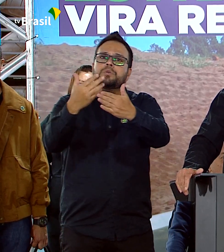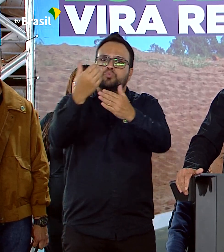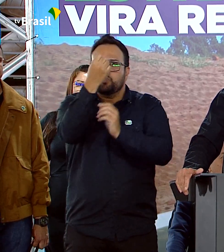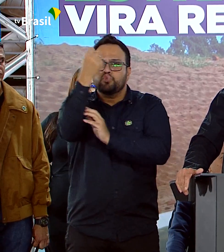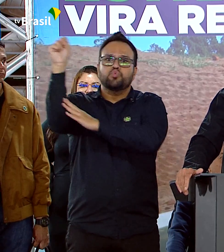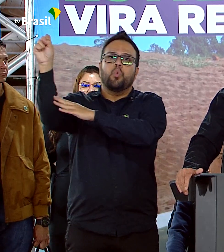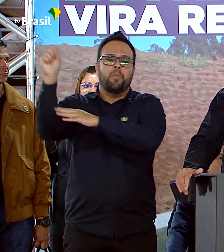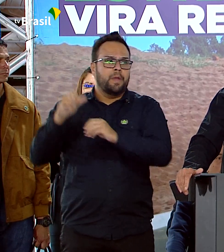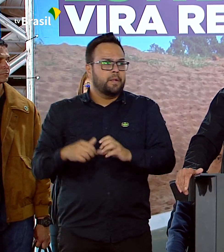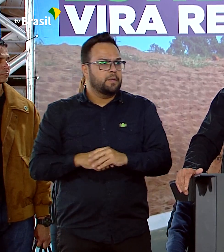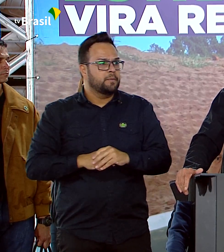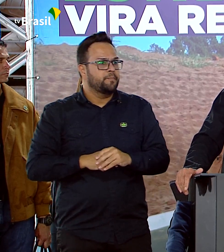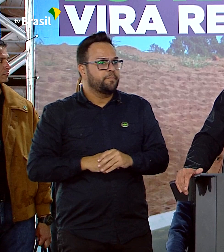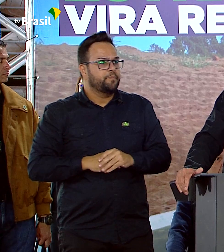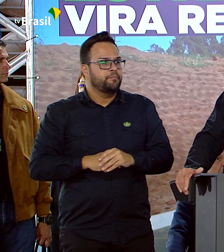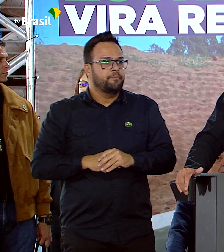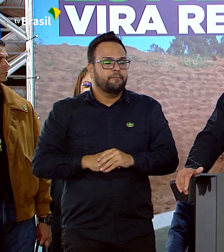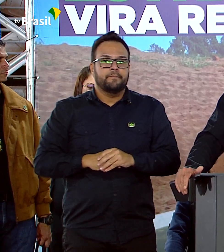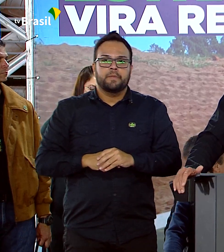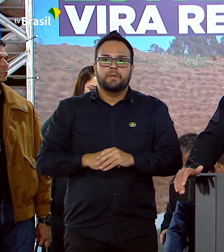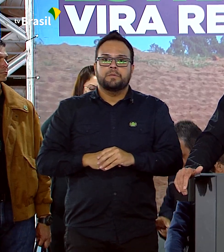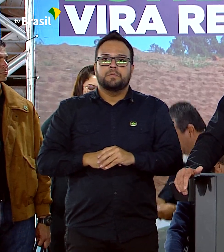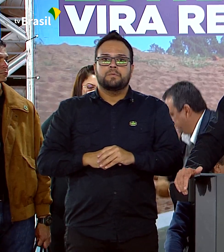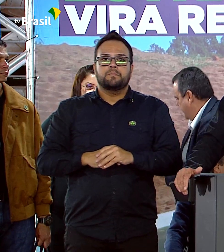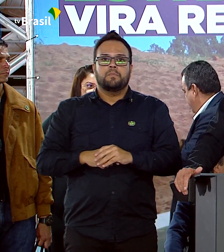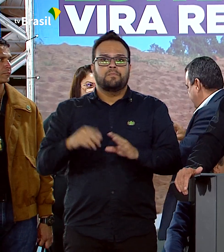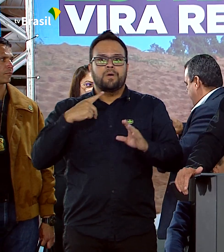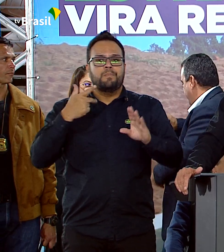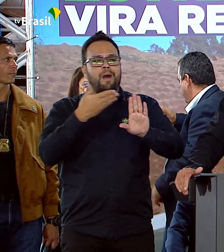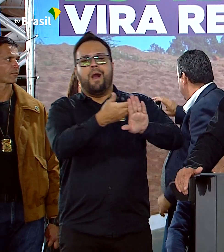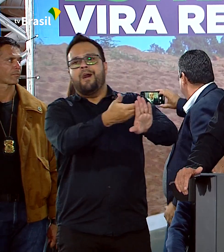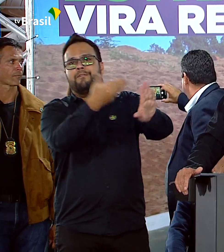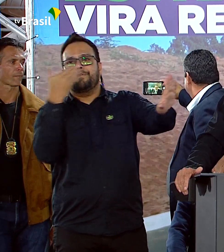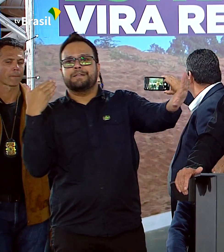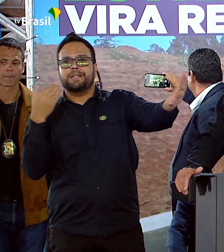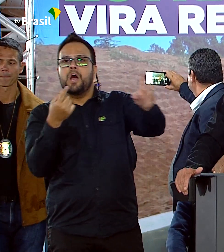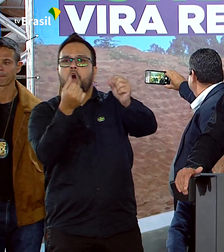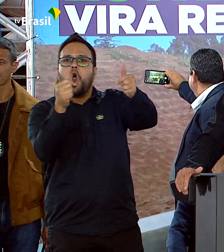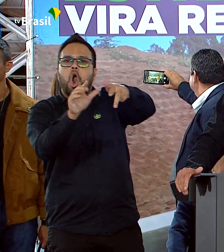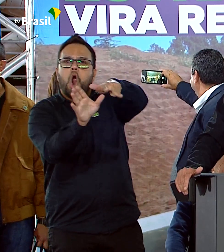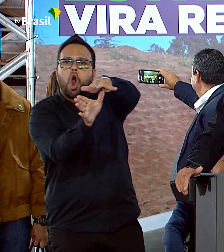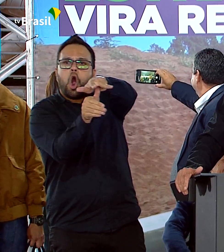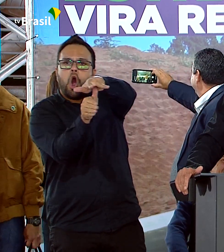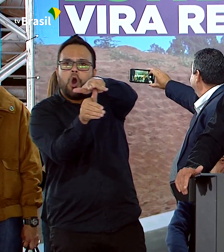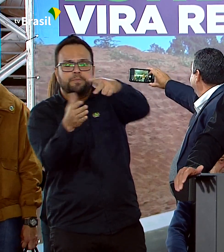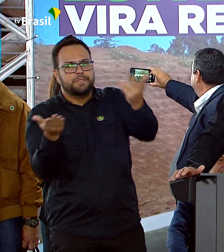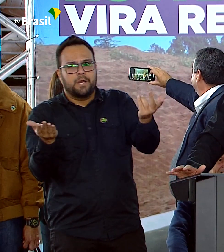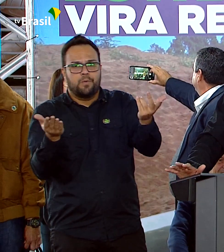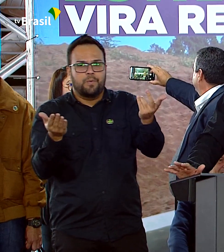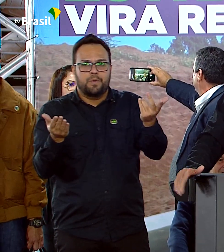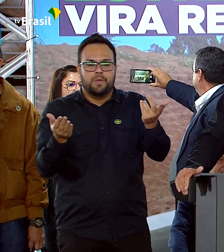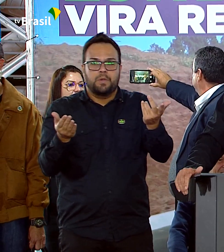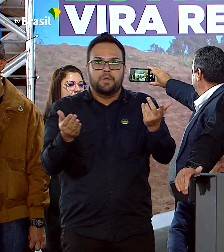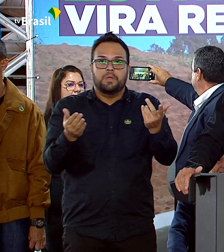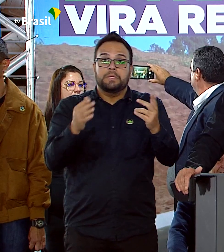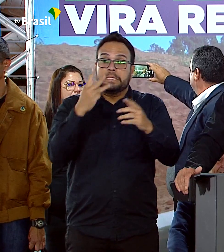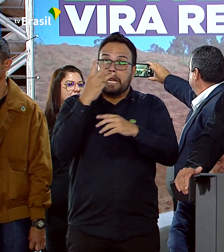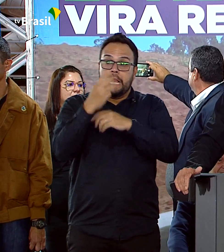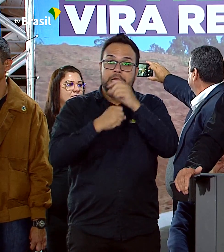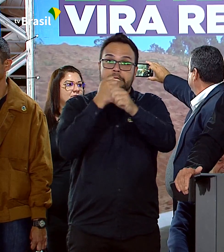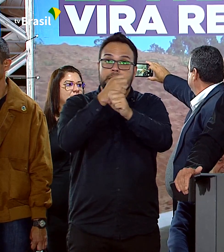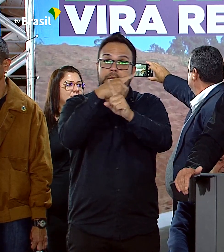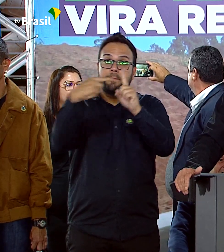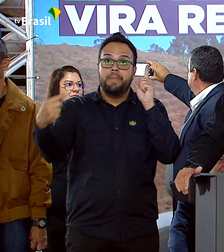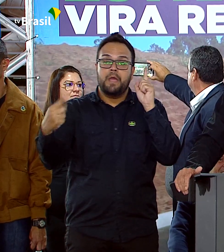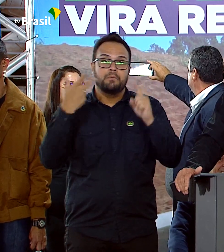nos afastamos da corrupção. Estamos há três anos e meio sem falar nisso.